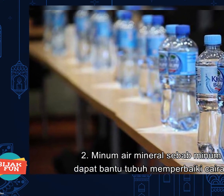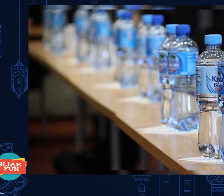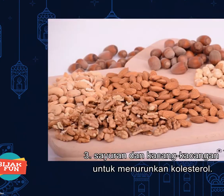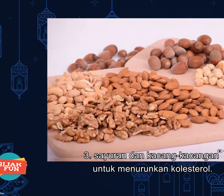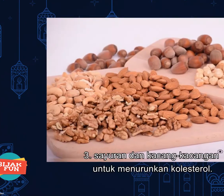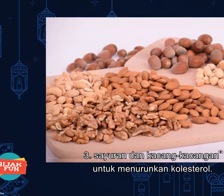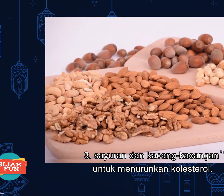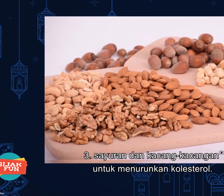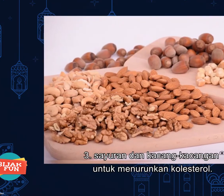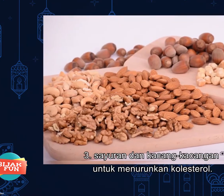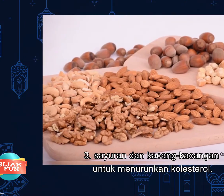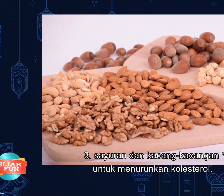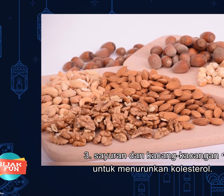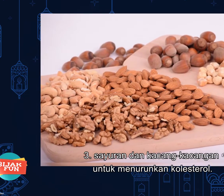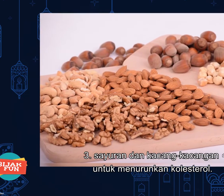Tiga, sayuran dan kacang-kacangan.